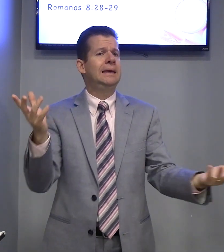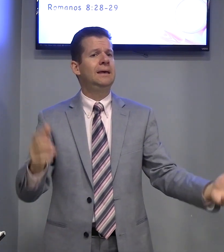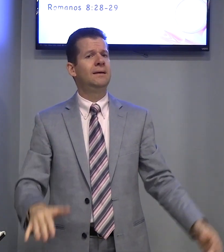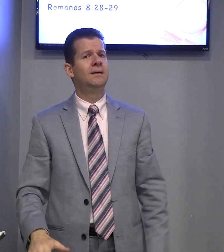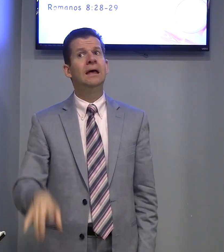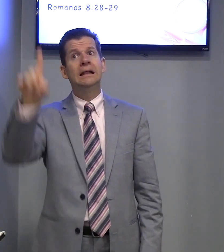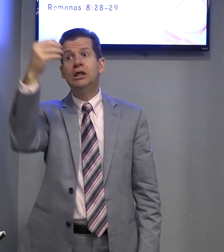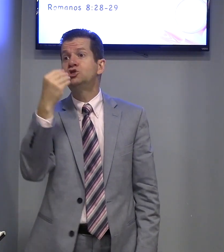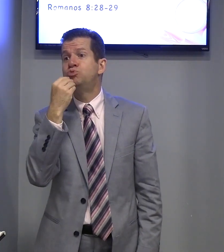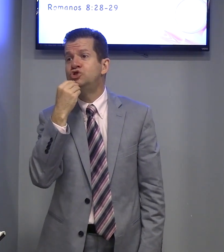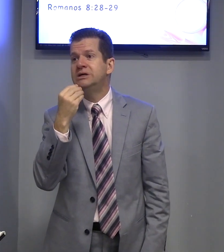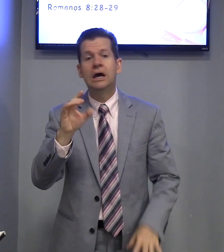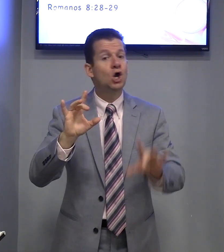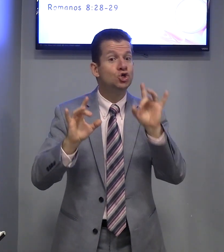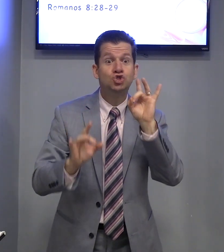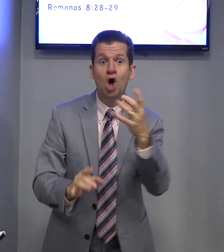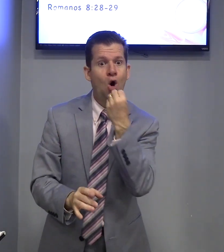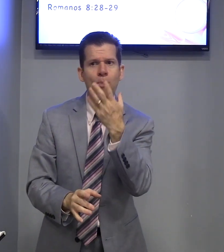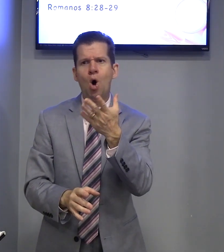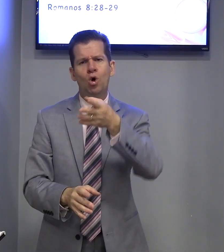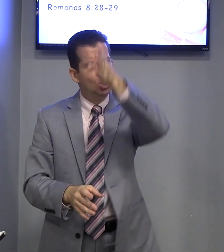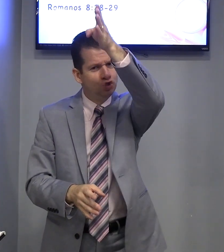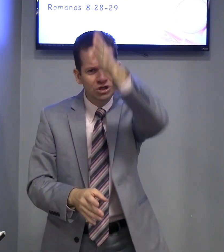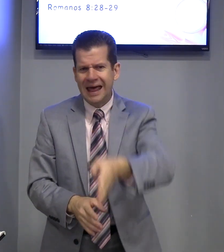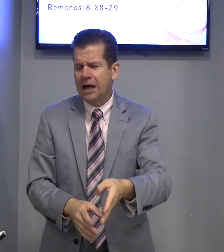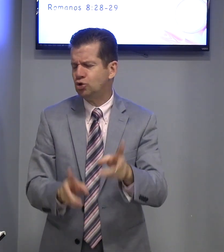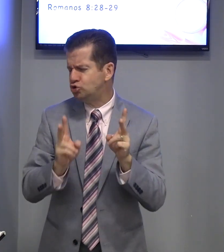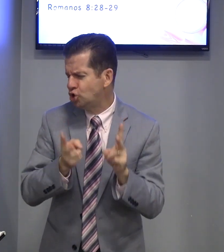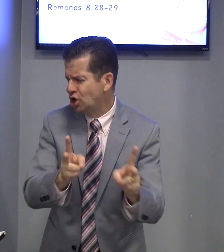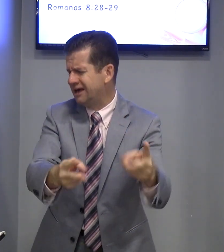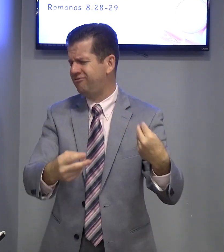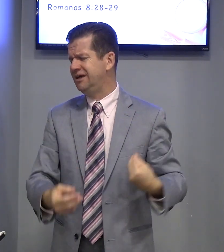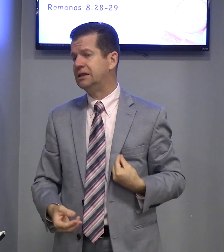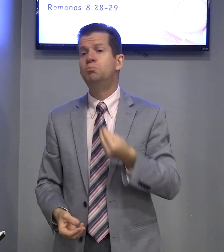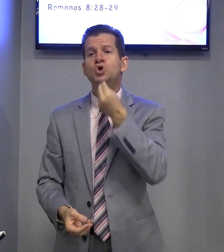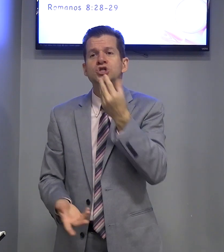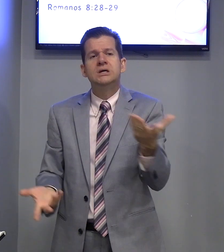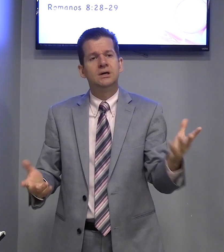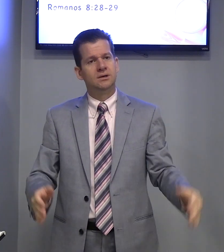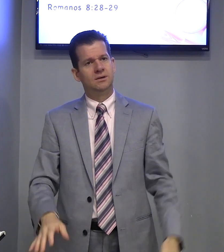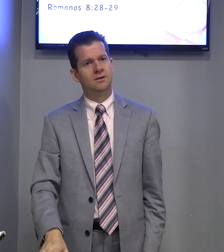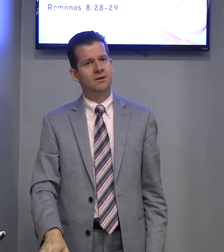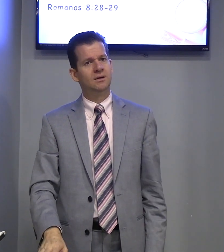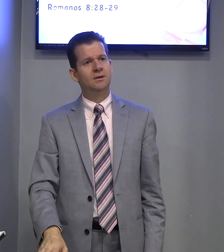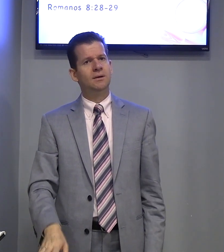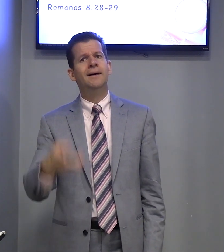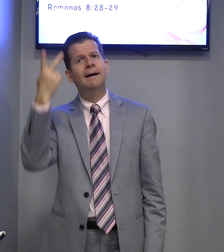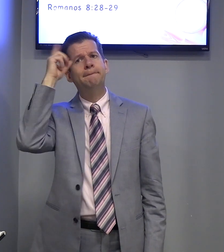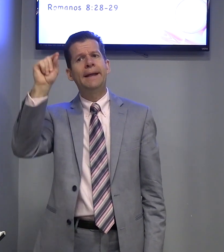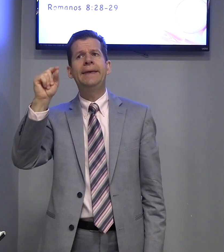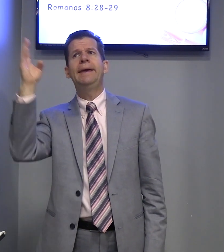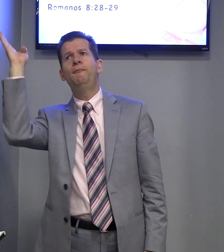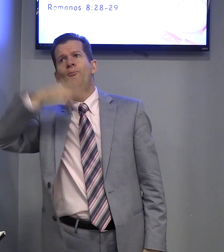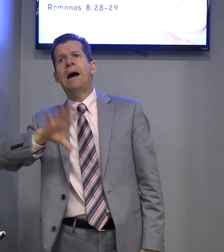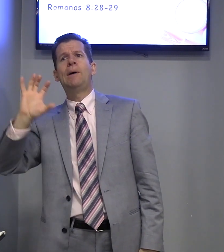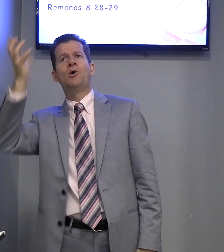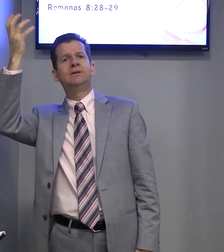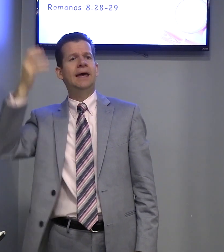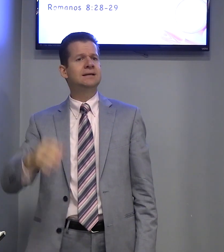quê? Porque Deus podia, só o bom, direto, toda a vida. Podia. Para que mal acontece?